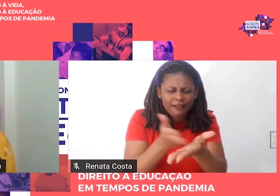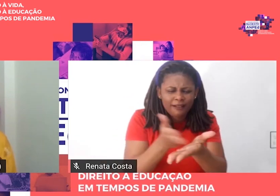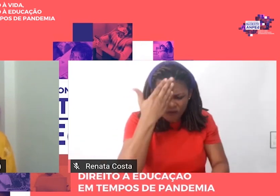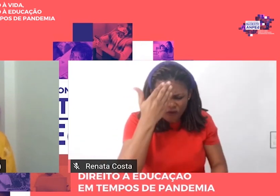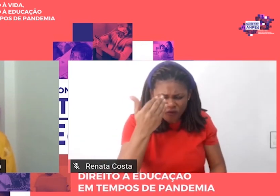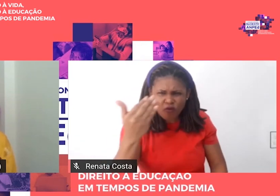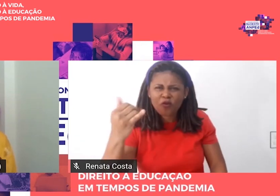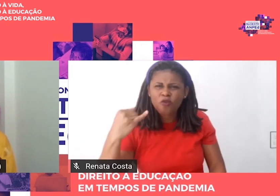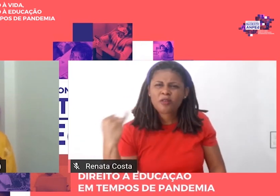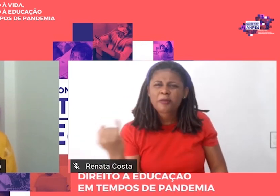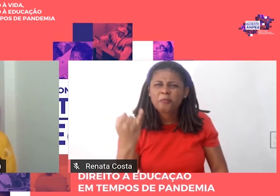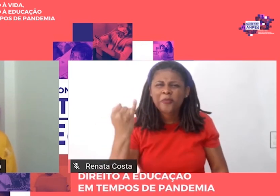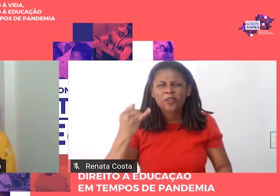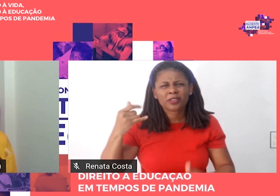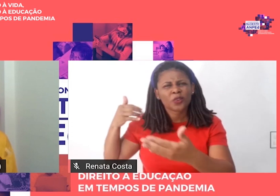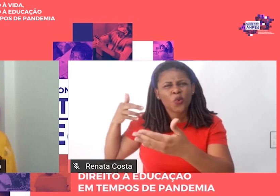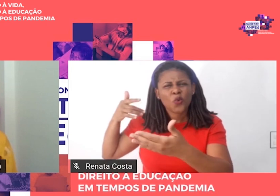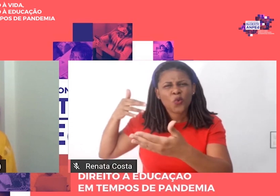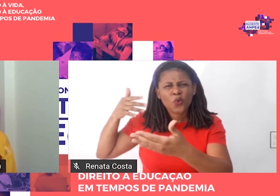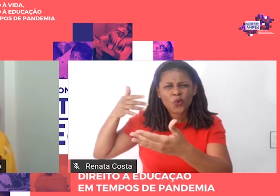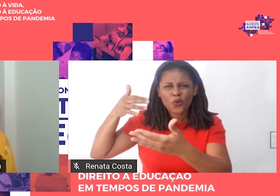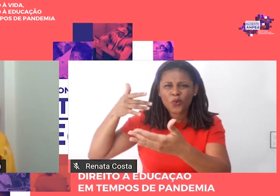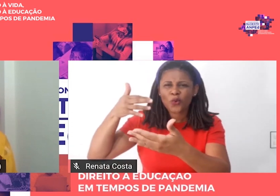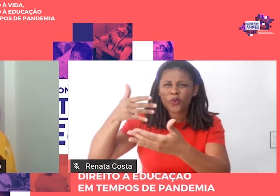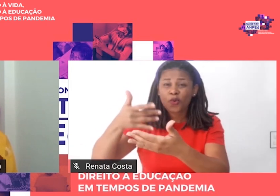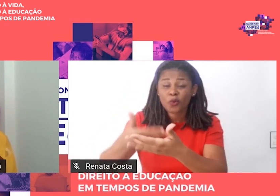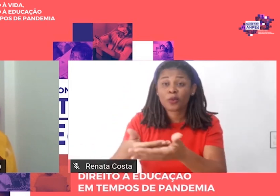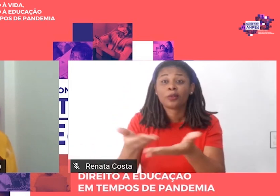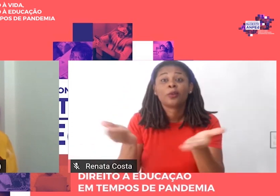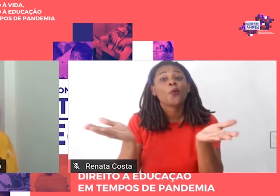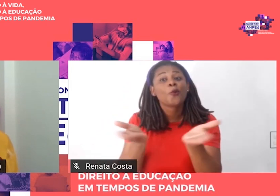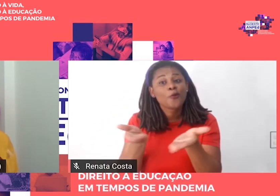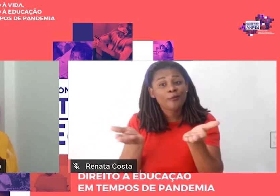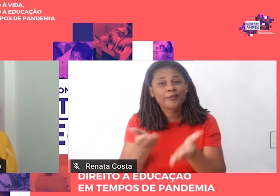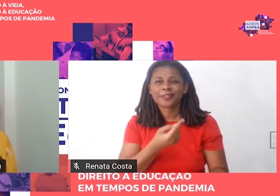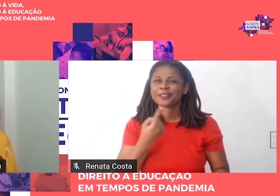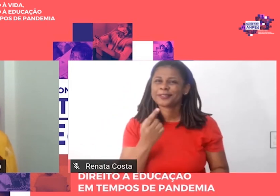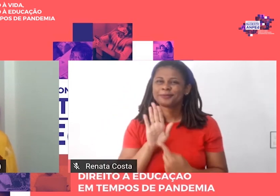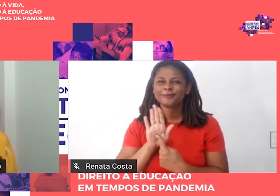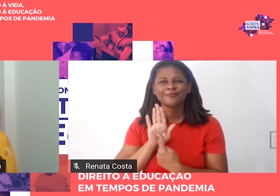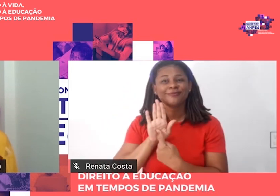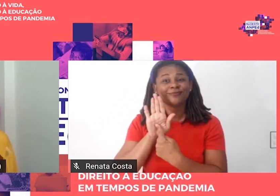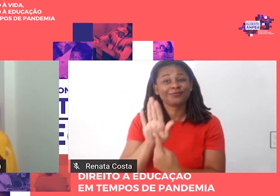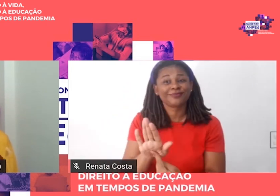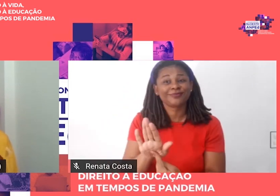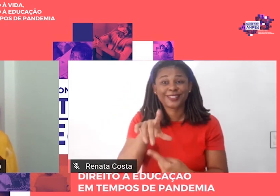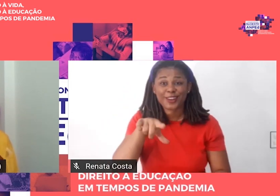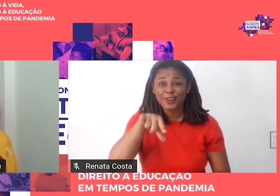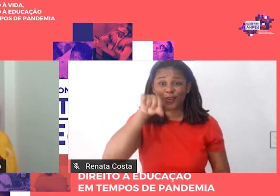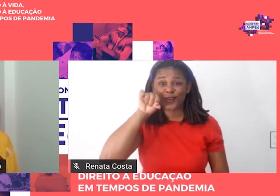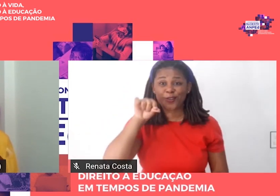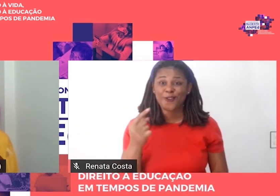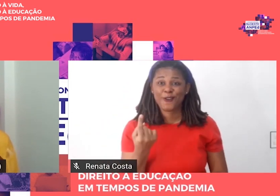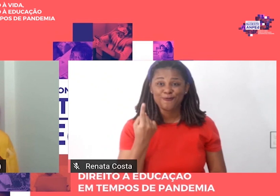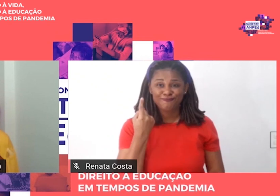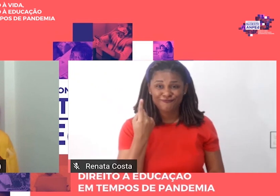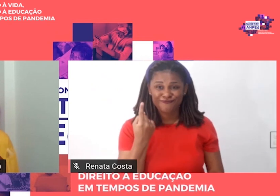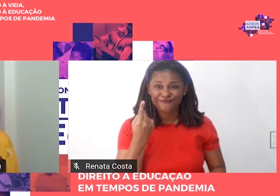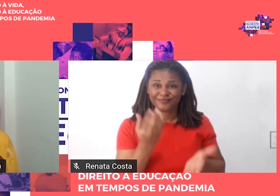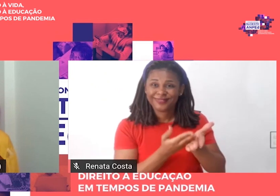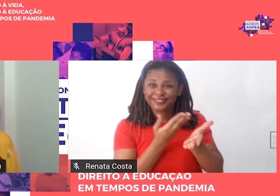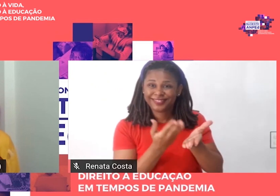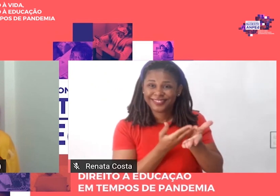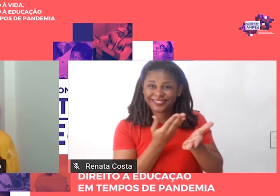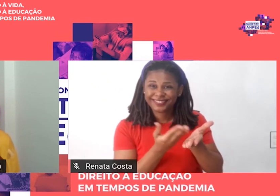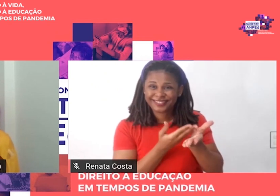a nossa história e hoje aqui a gente está destacando um, a gente está destacando o livro